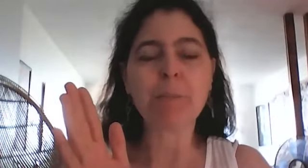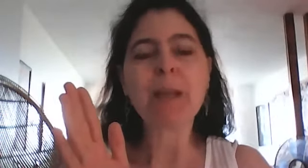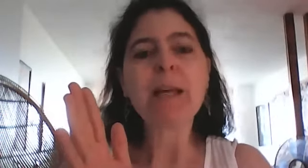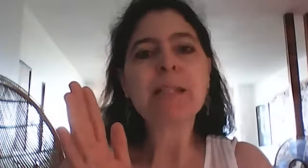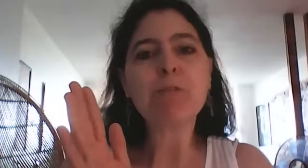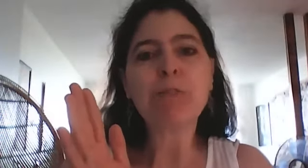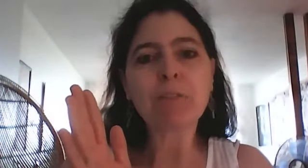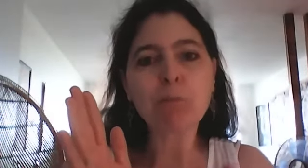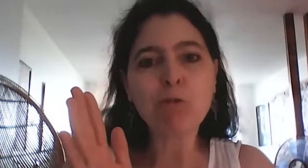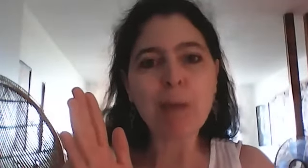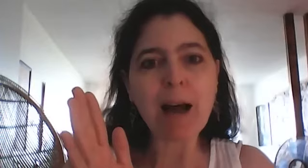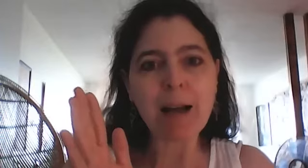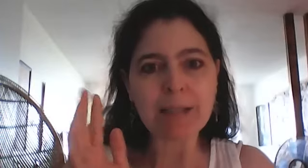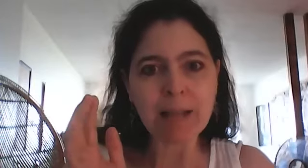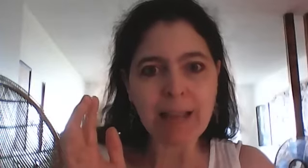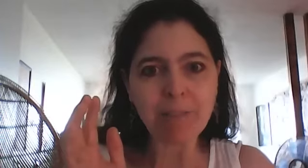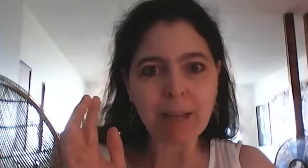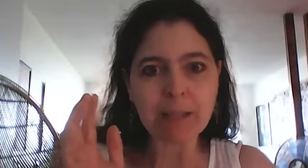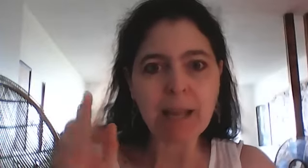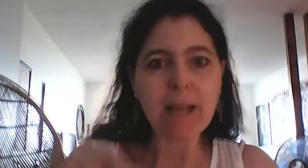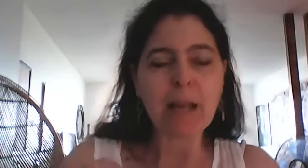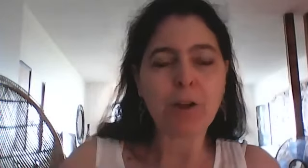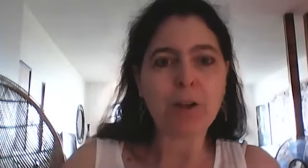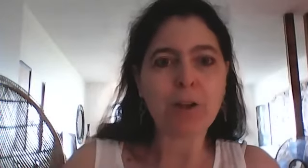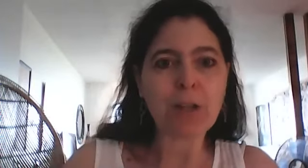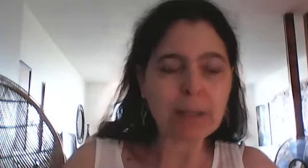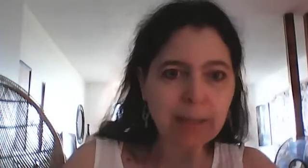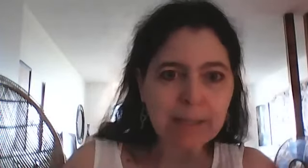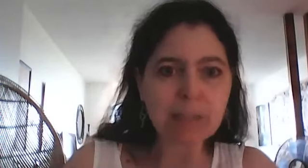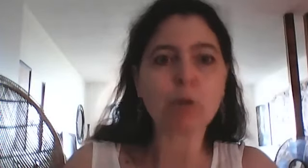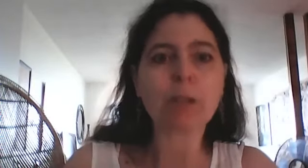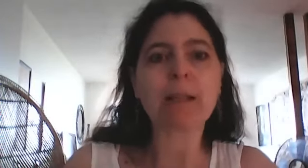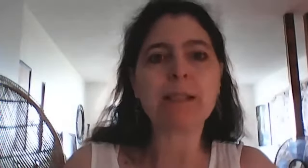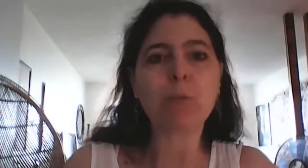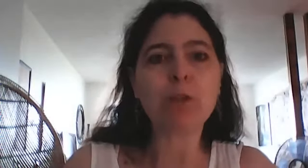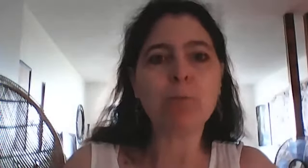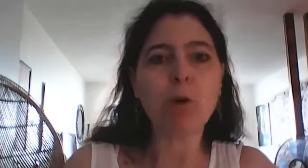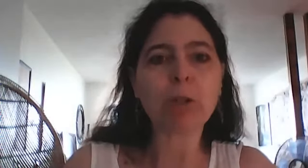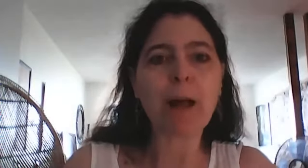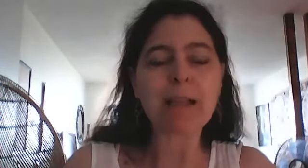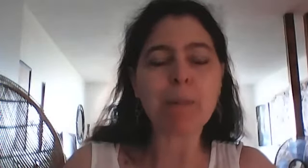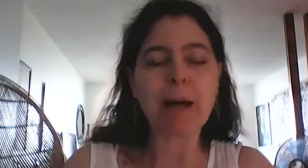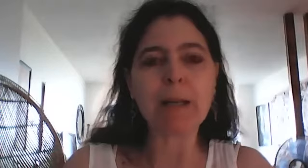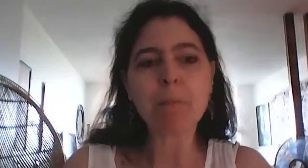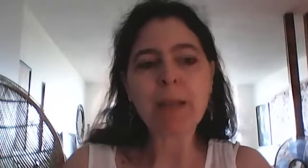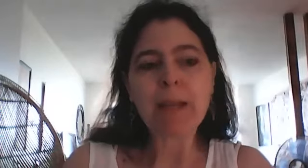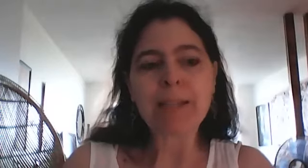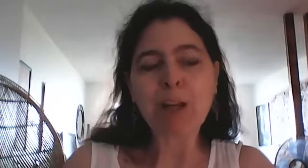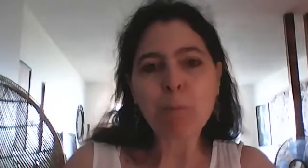si vous faites votre mouvement en sens inverse dans le sens contraire des aiguilles d'une montre à ce moment là c'est comme